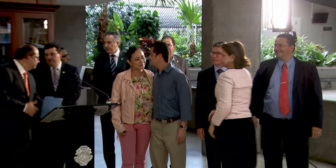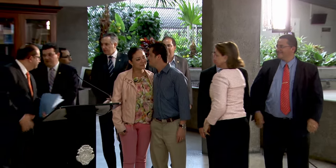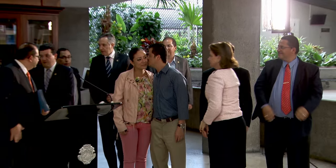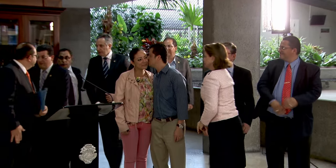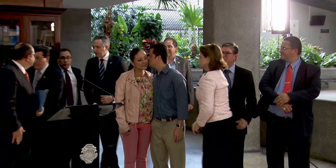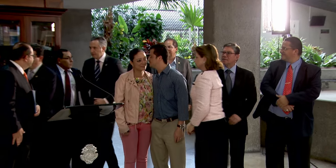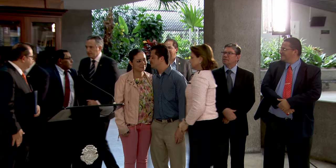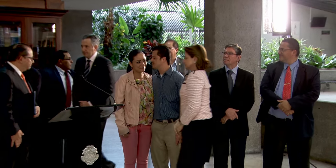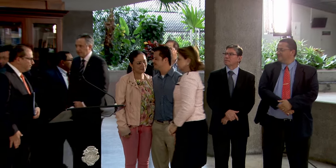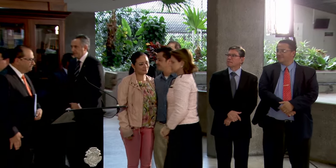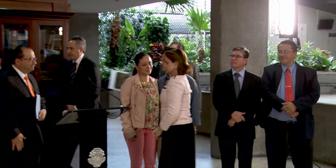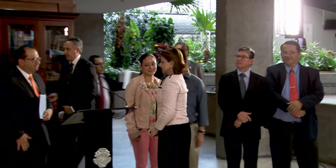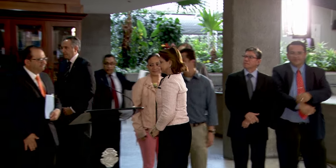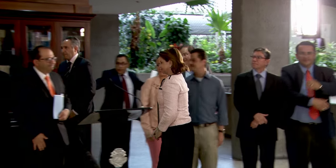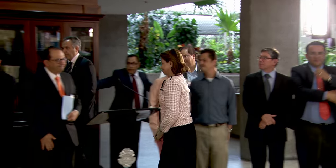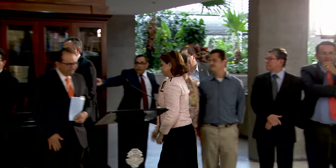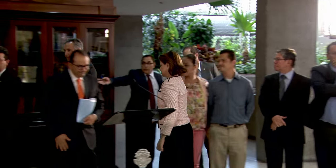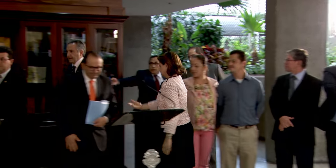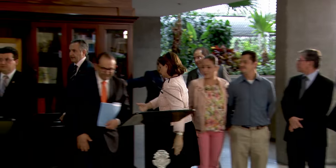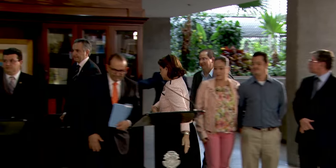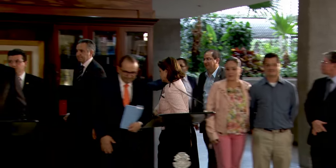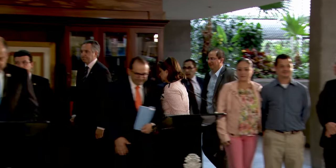Señores ministros, por favor, Boris.